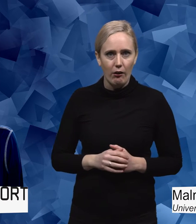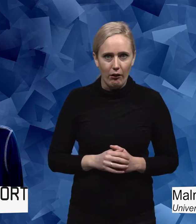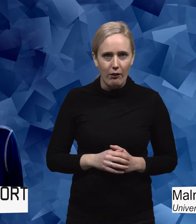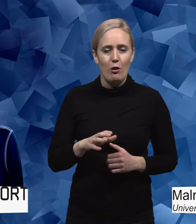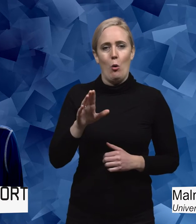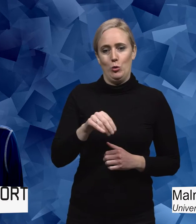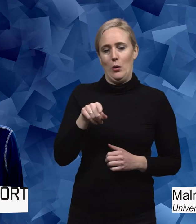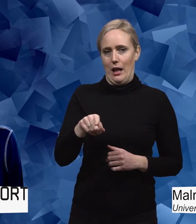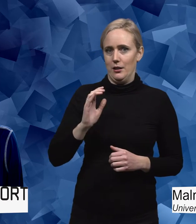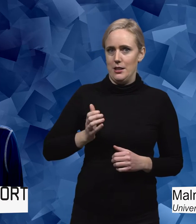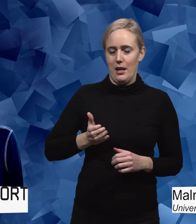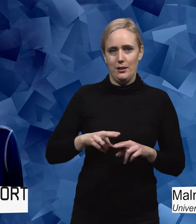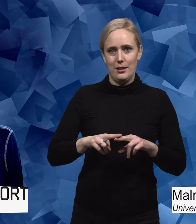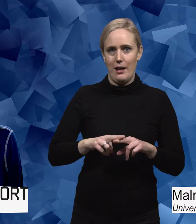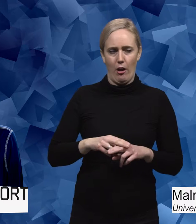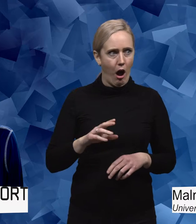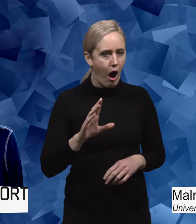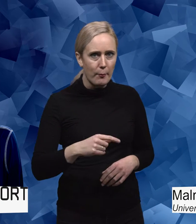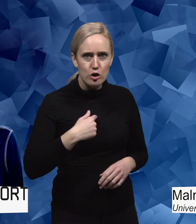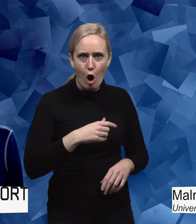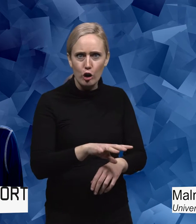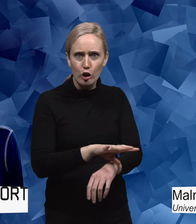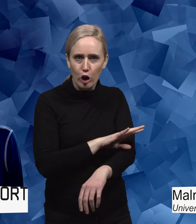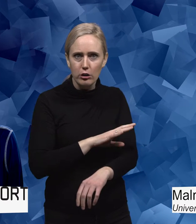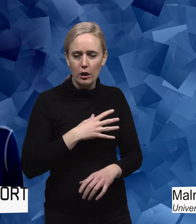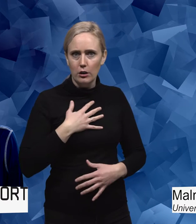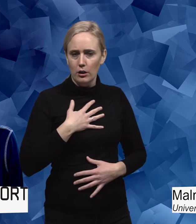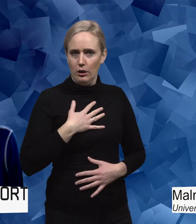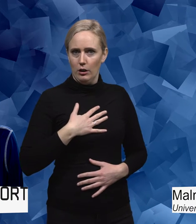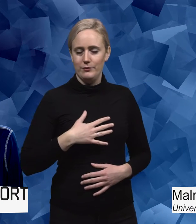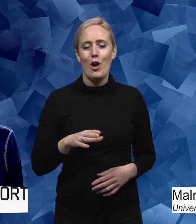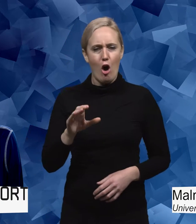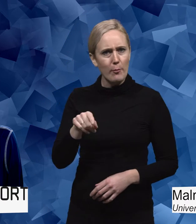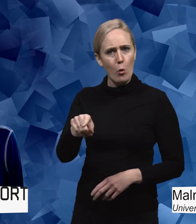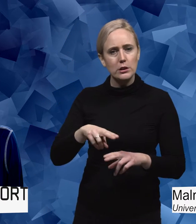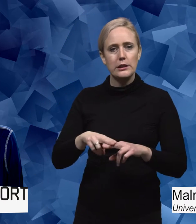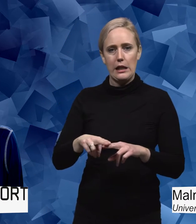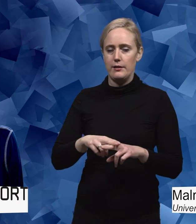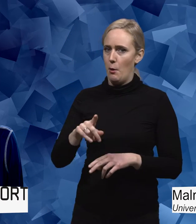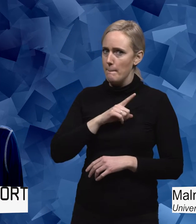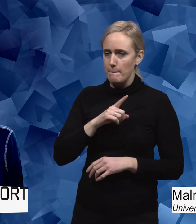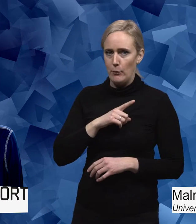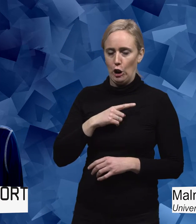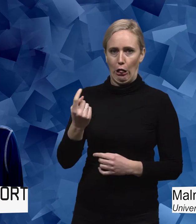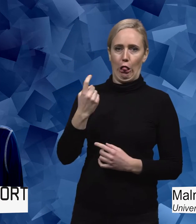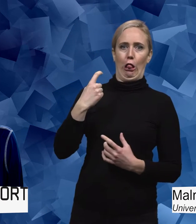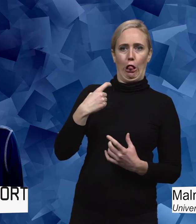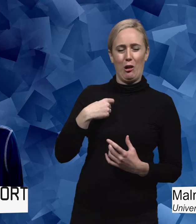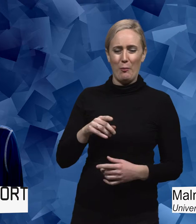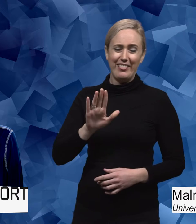kände sig ju väldigt utpekad och uppfattade det som nedlåtande det här, ditt lilla vis.